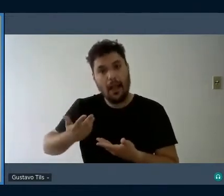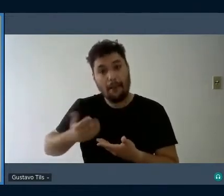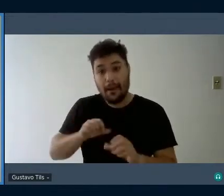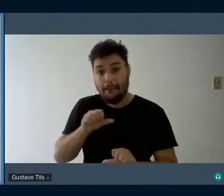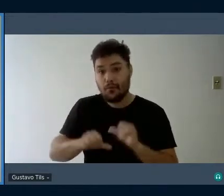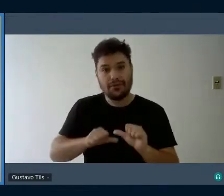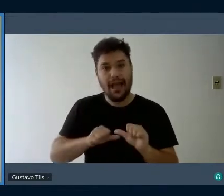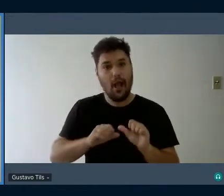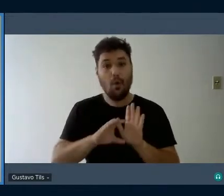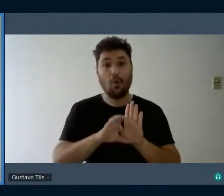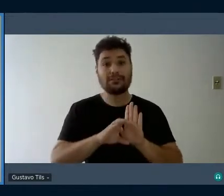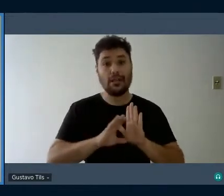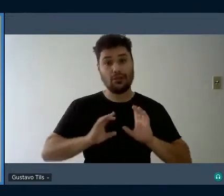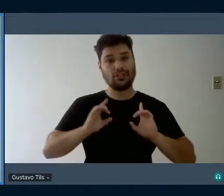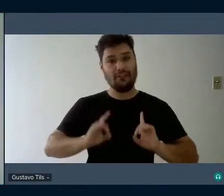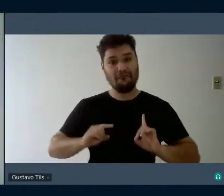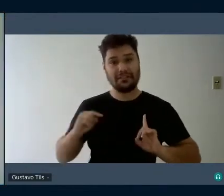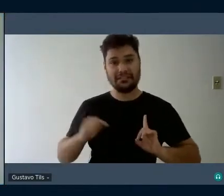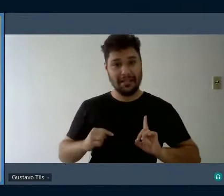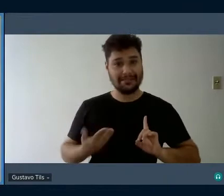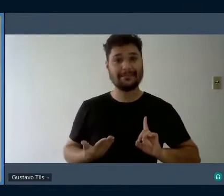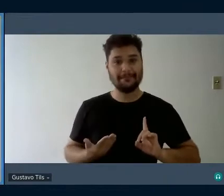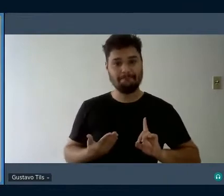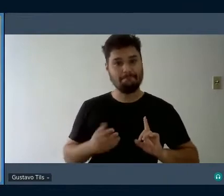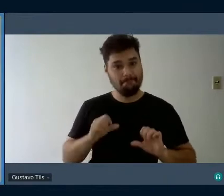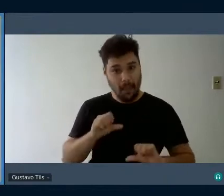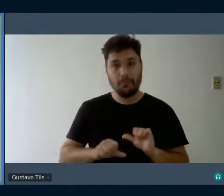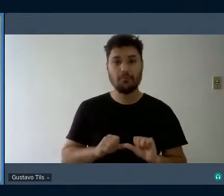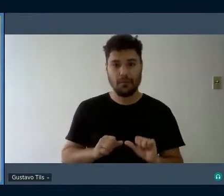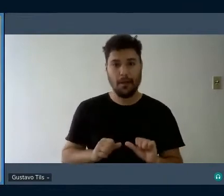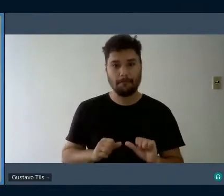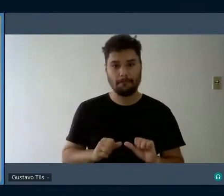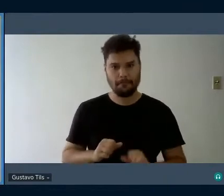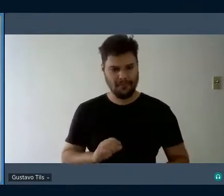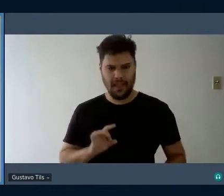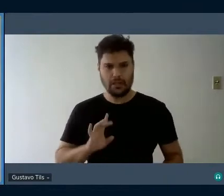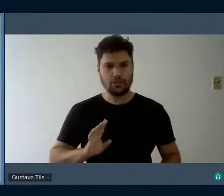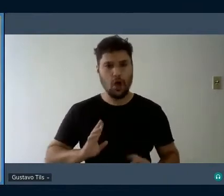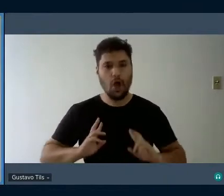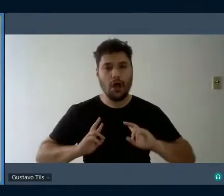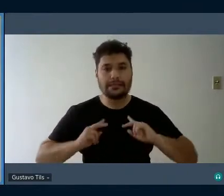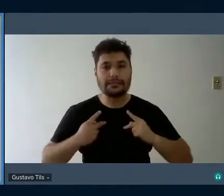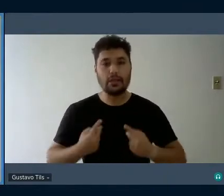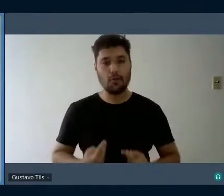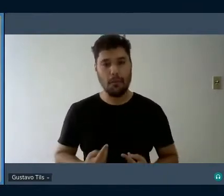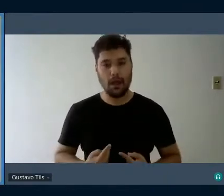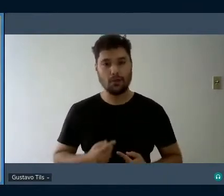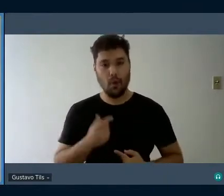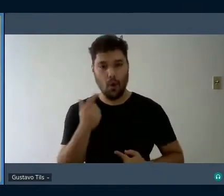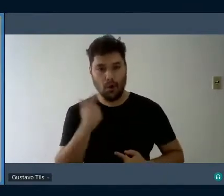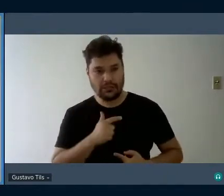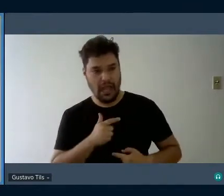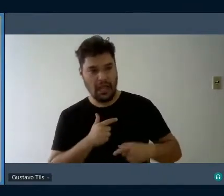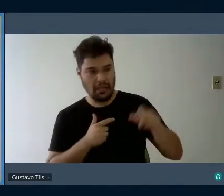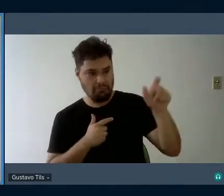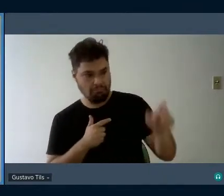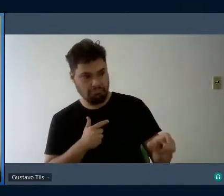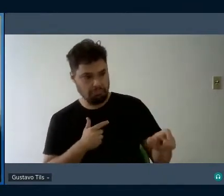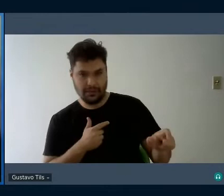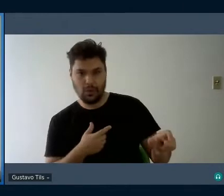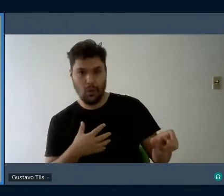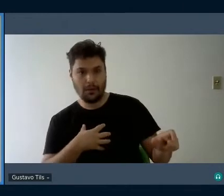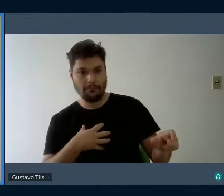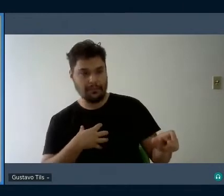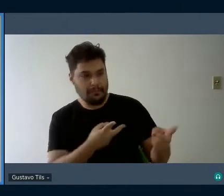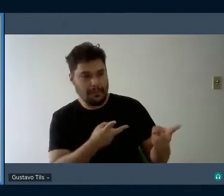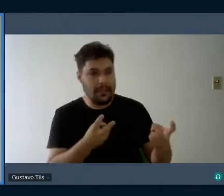deficiência, por exemplo. Apenas os seres humanos conseguem se diferenciar da atividade. Isso é porque